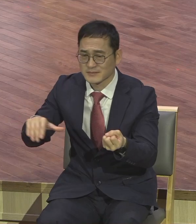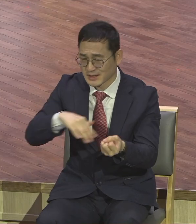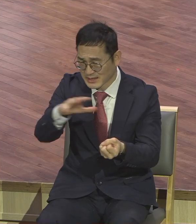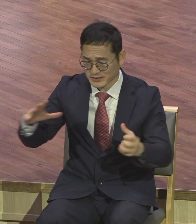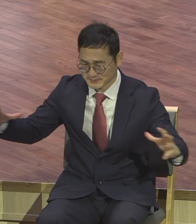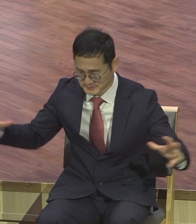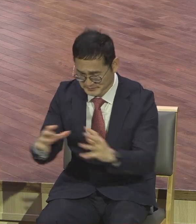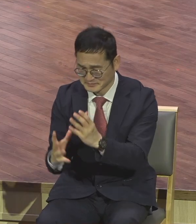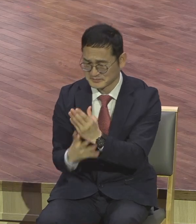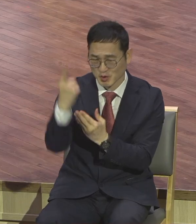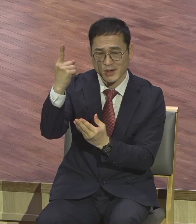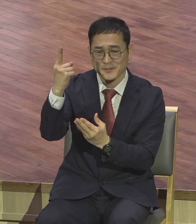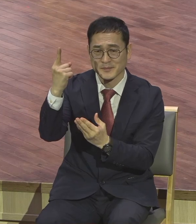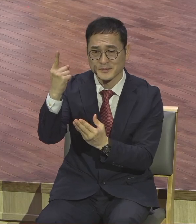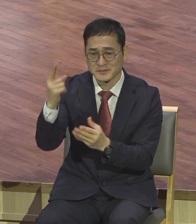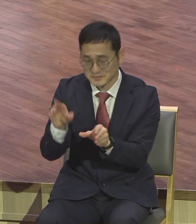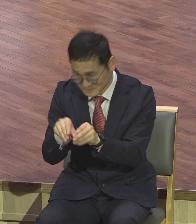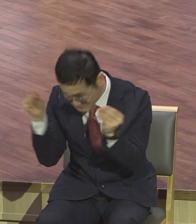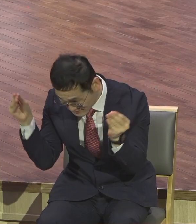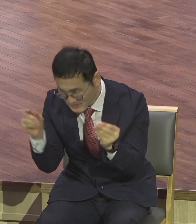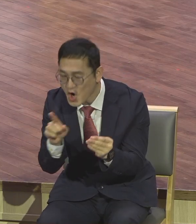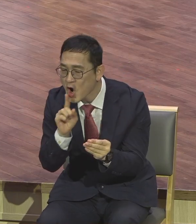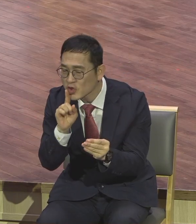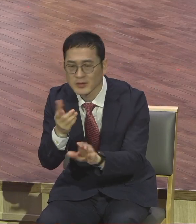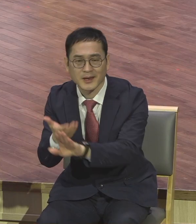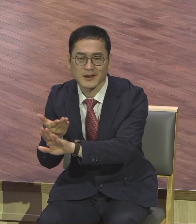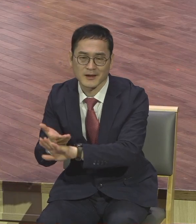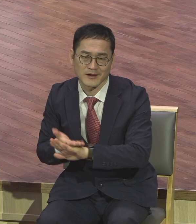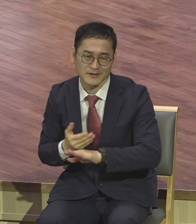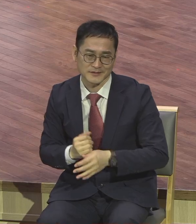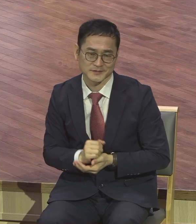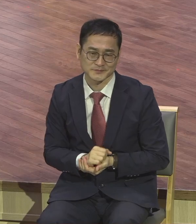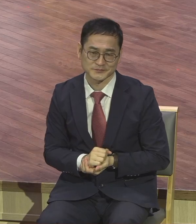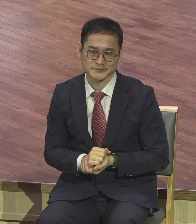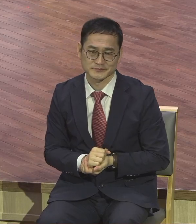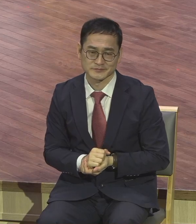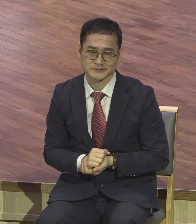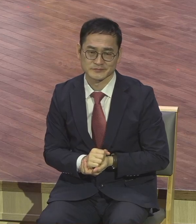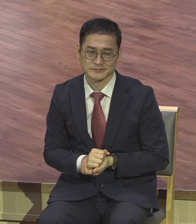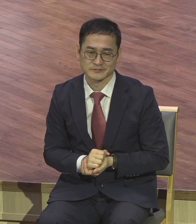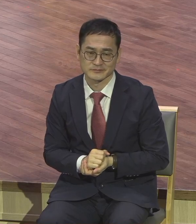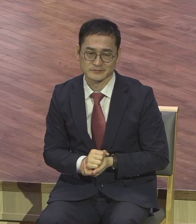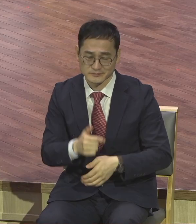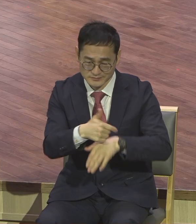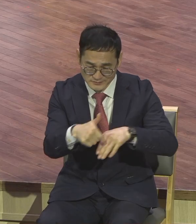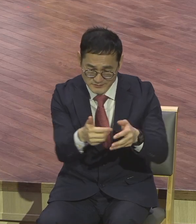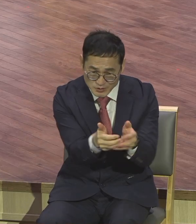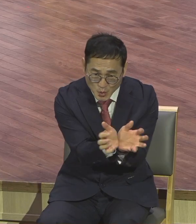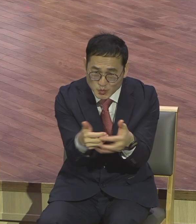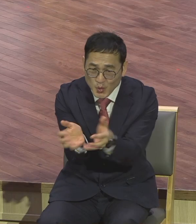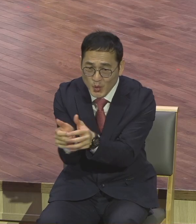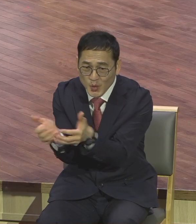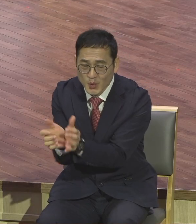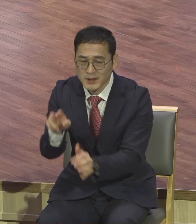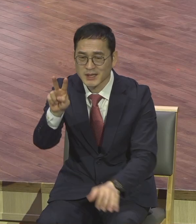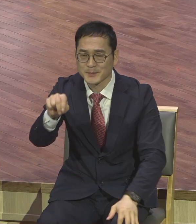어느 다른 문화가 다 달라요. 그러니까 종족은 2만 4천 종족이다. 그렇게 말합니다. 그러니까